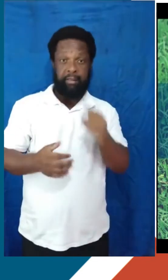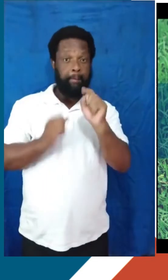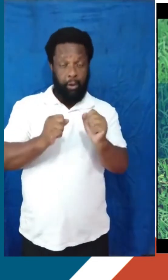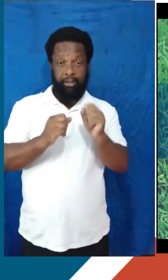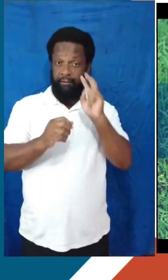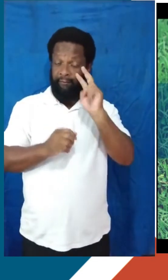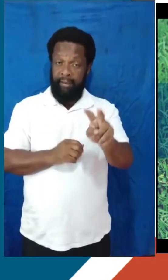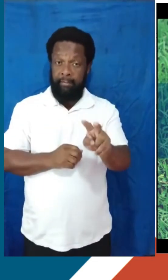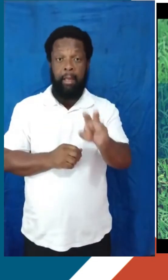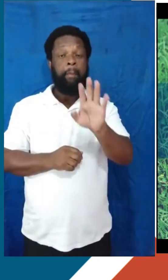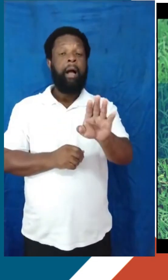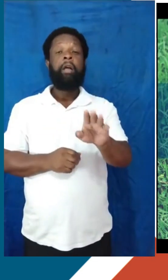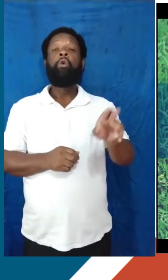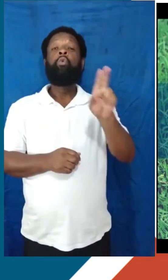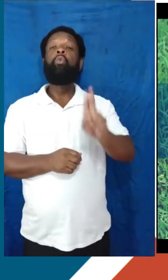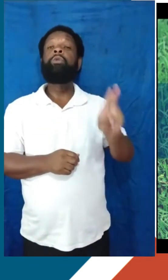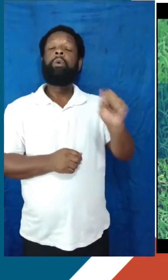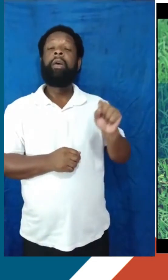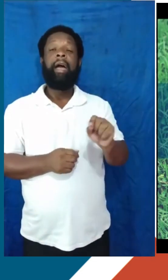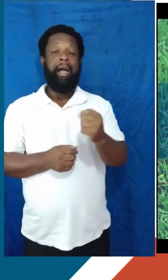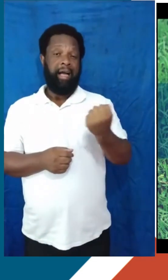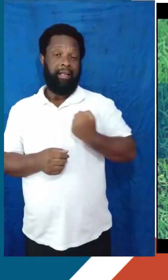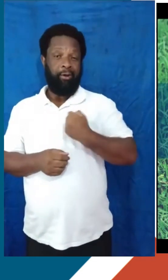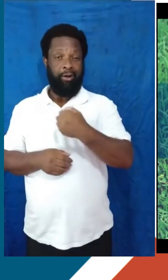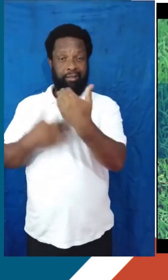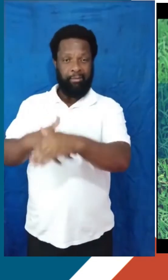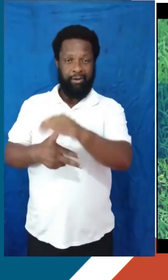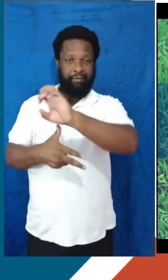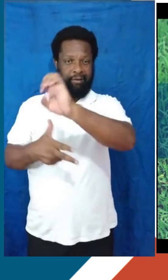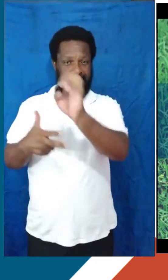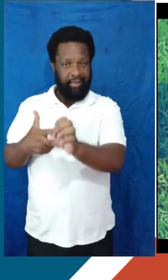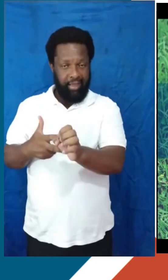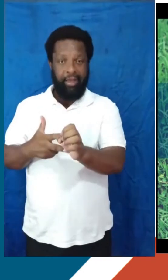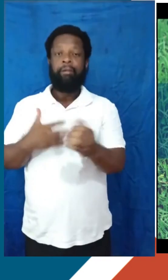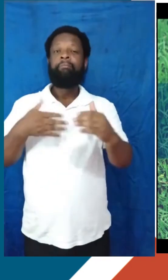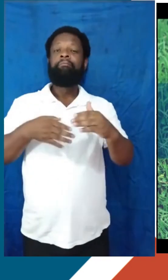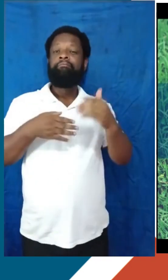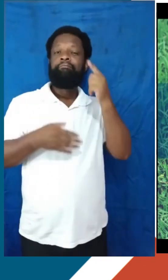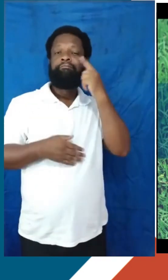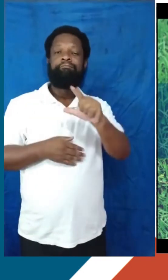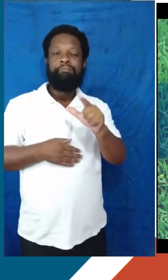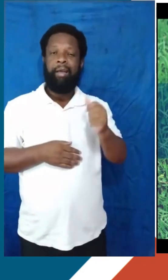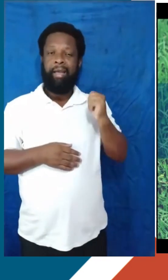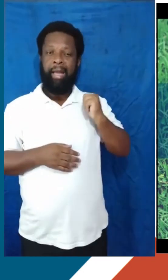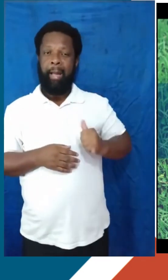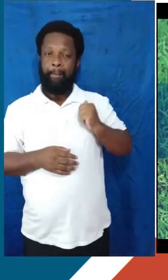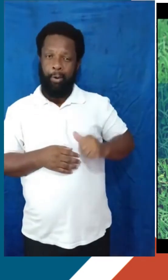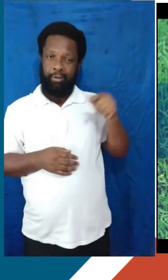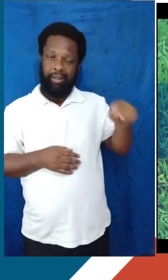entender, mas ele utiliza a nota do Enem para conceder bolsas de estudos nas universidades particulares. Então, pode ser uma opção também,